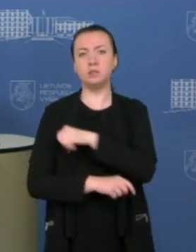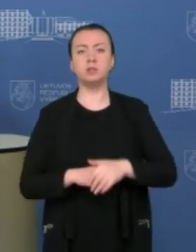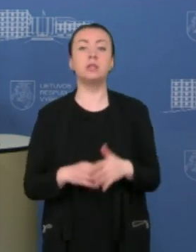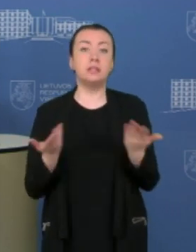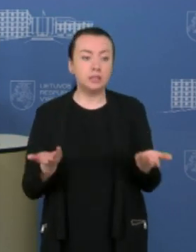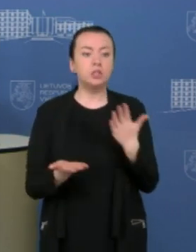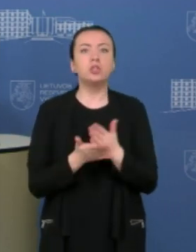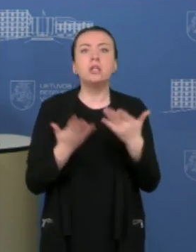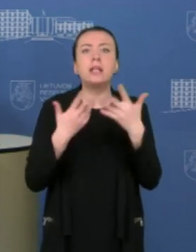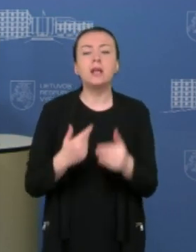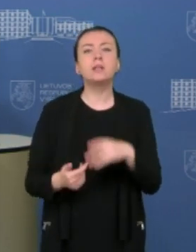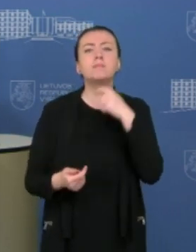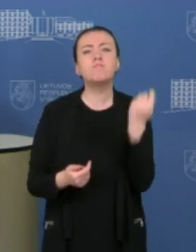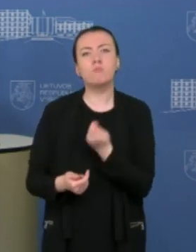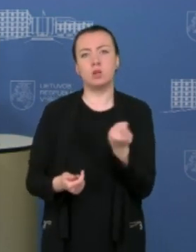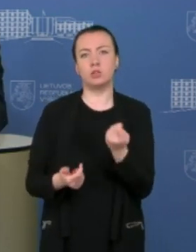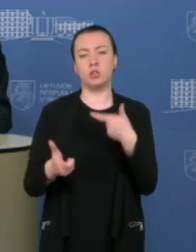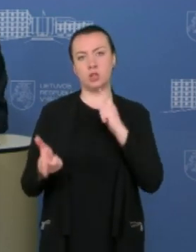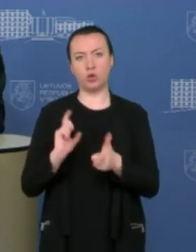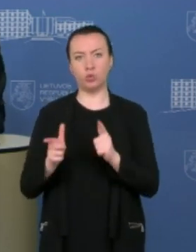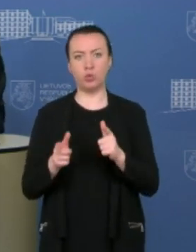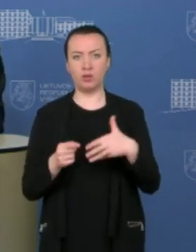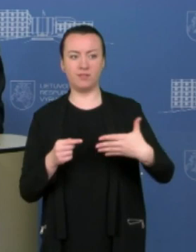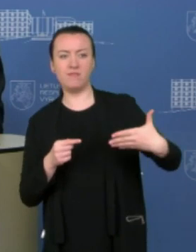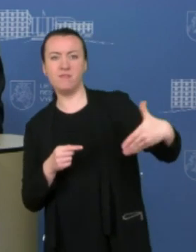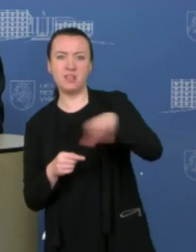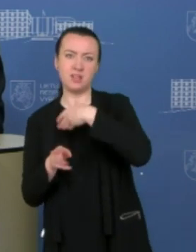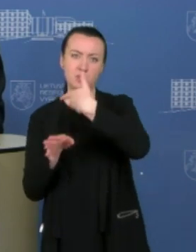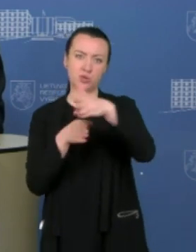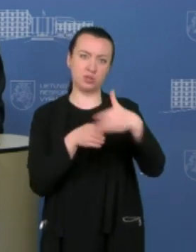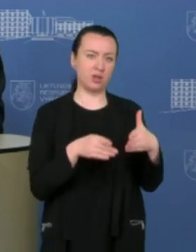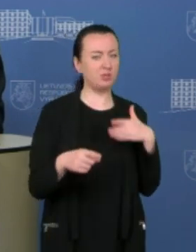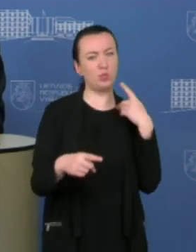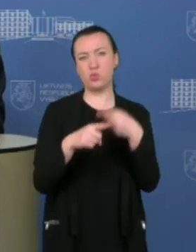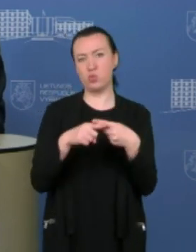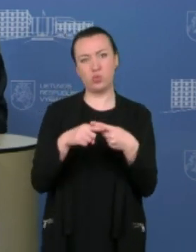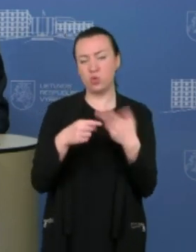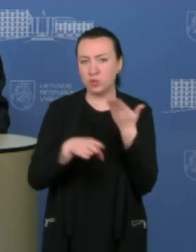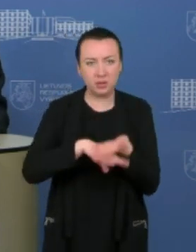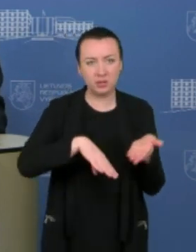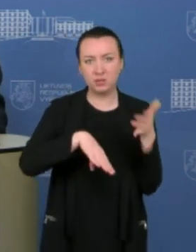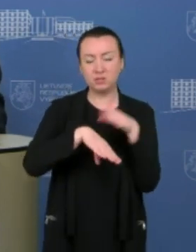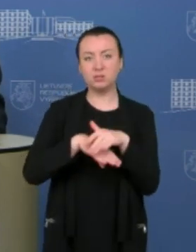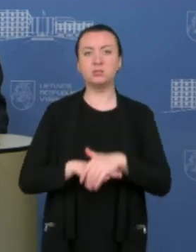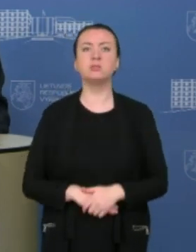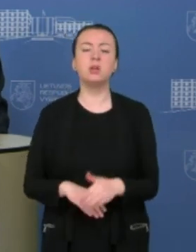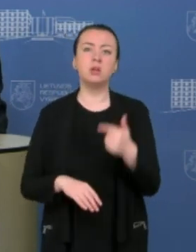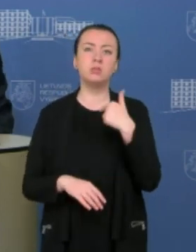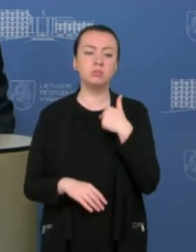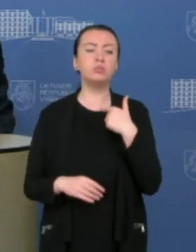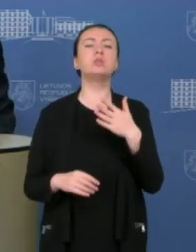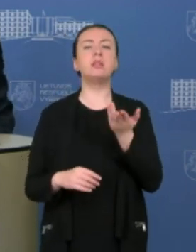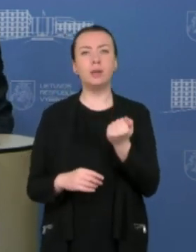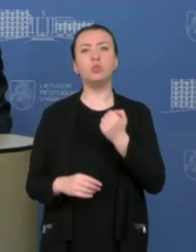kiekis yra toks mažas, natūralu, kad patenkinti visus pirmame etape yra sudėtinga. Mus pasiekia